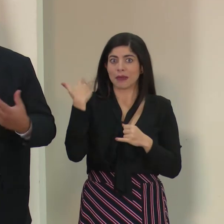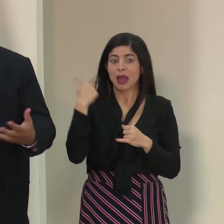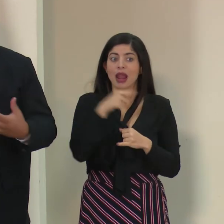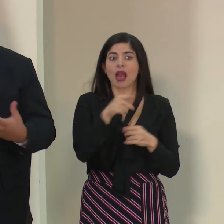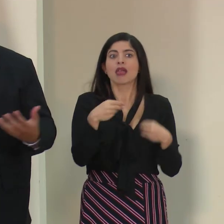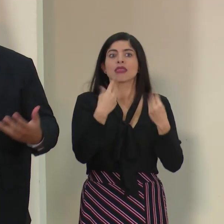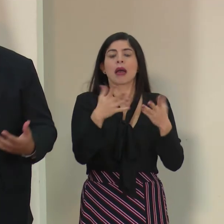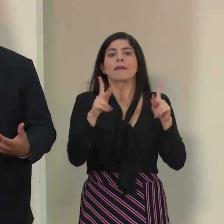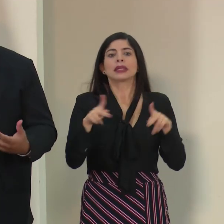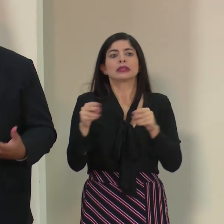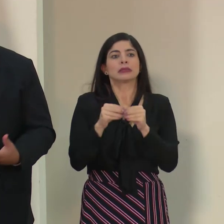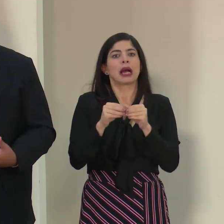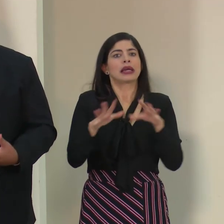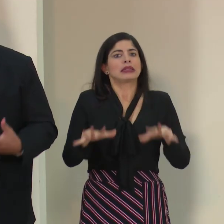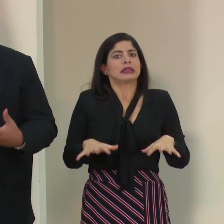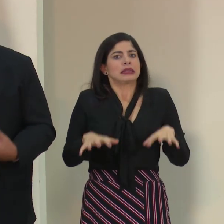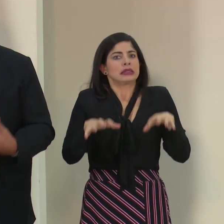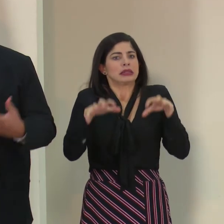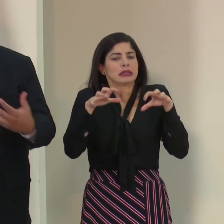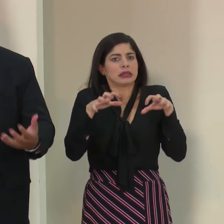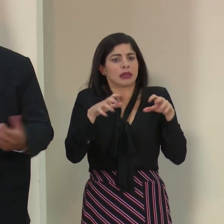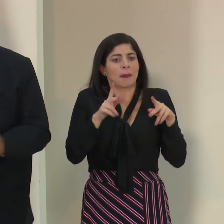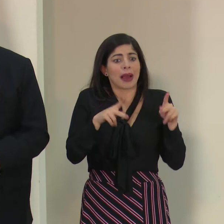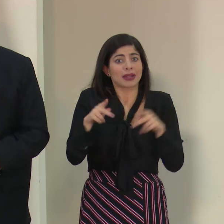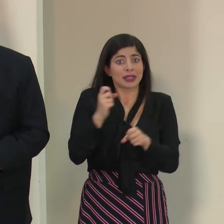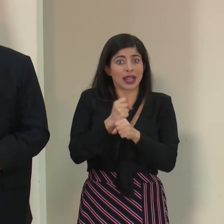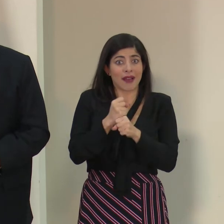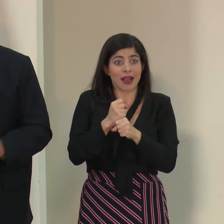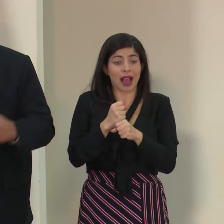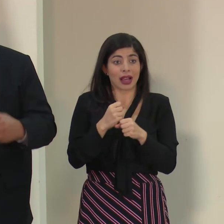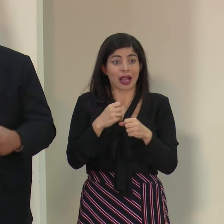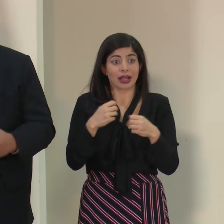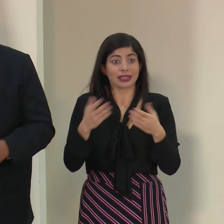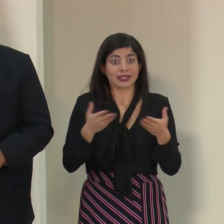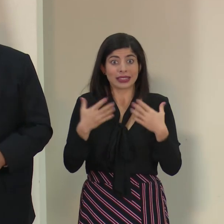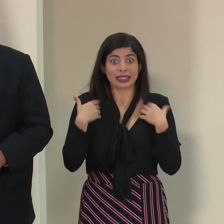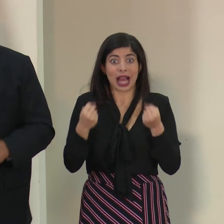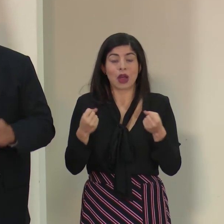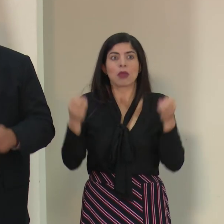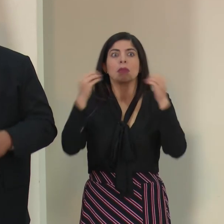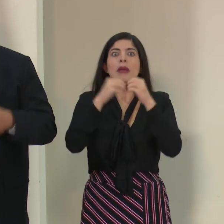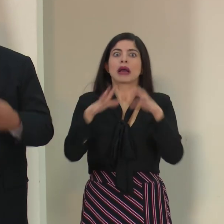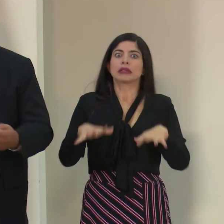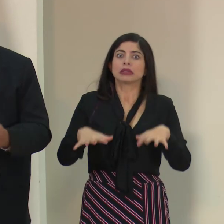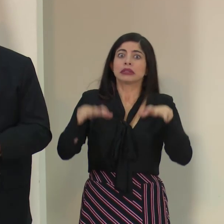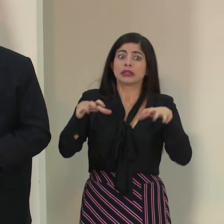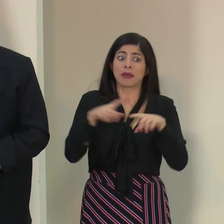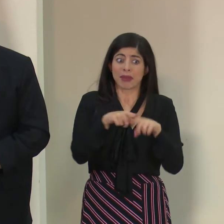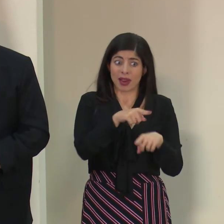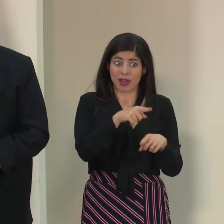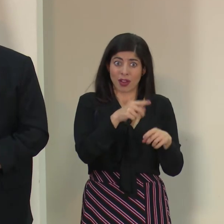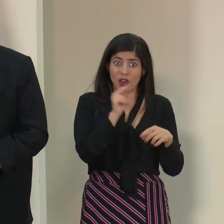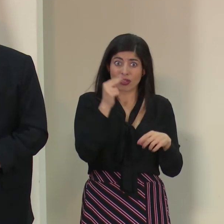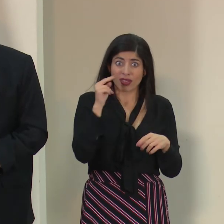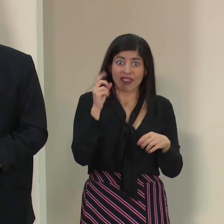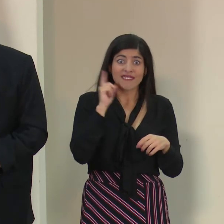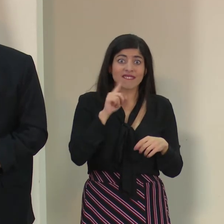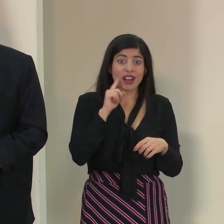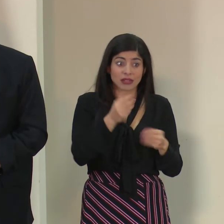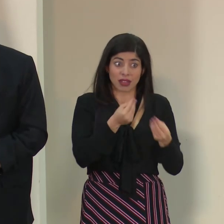el estrés que vive la población, el estrés que vive el personal de salud y al final no están generando valor, más bien están